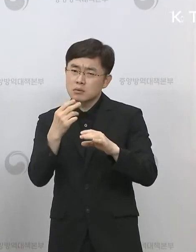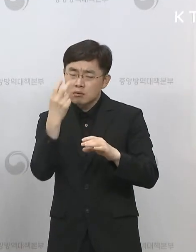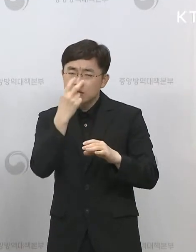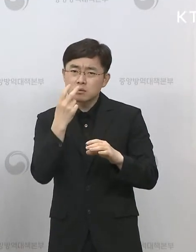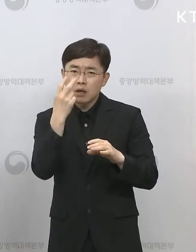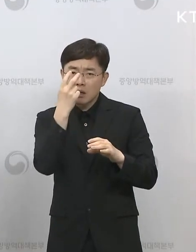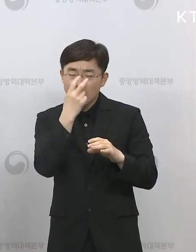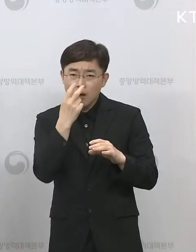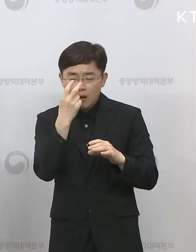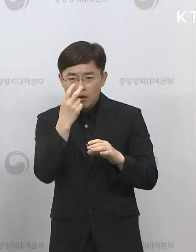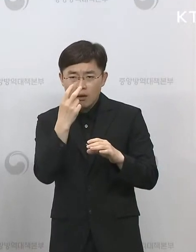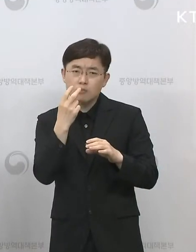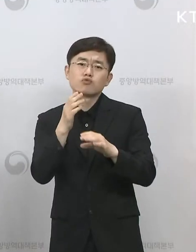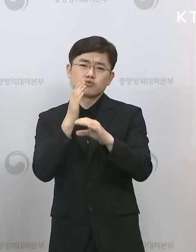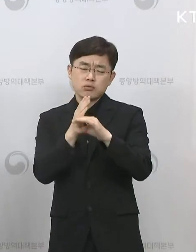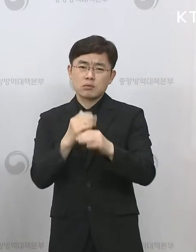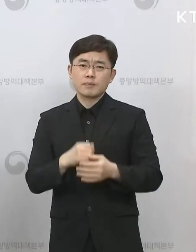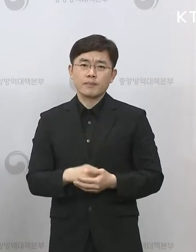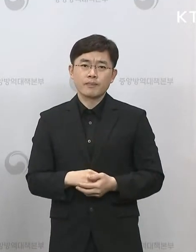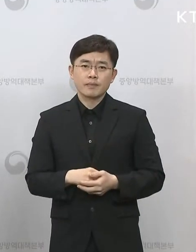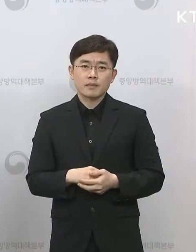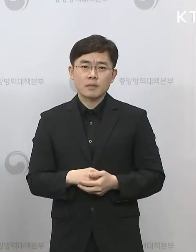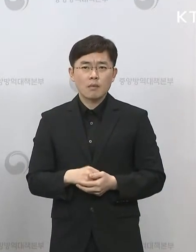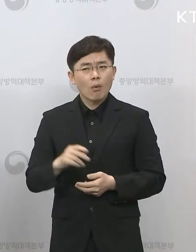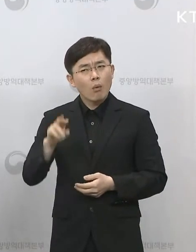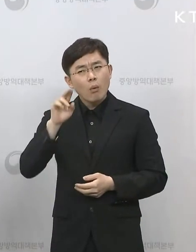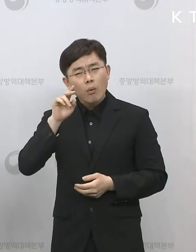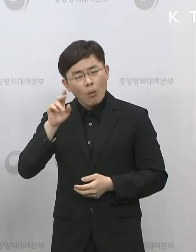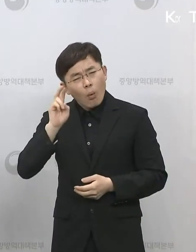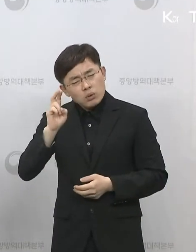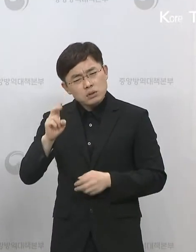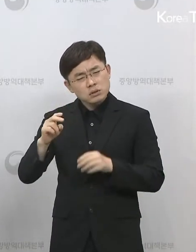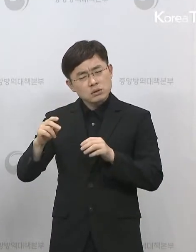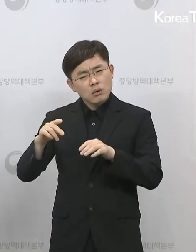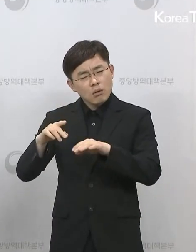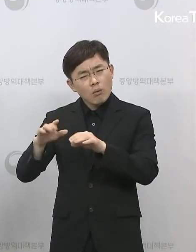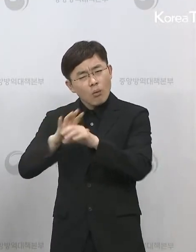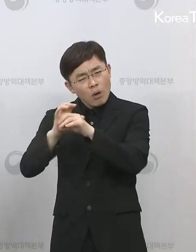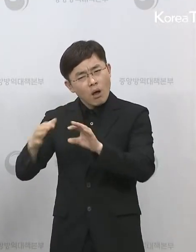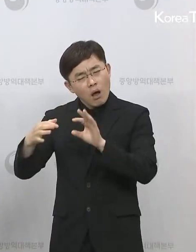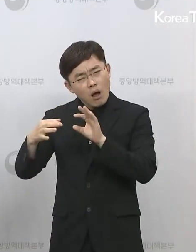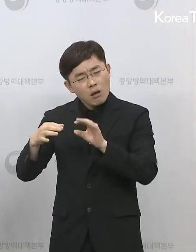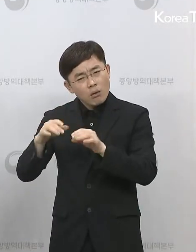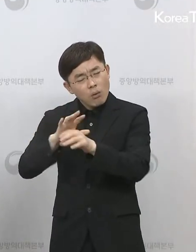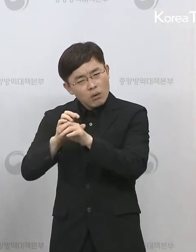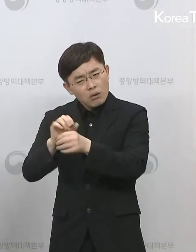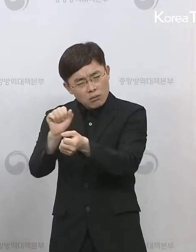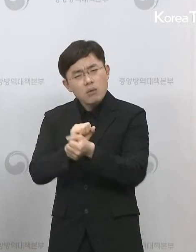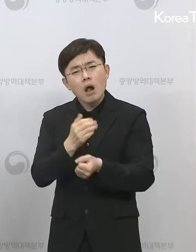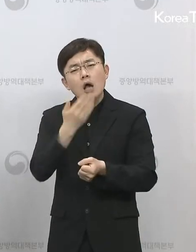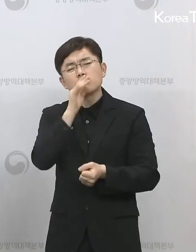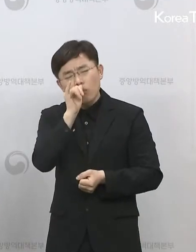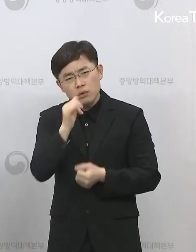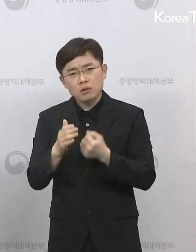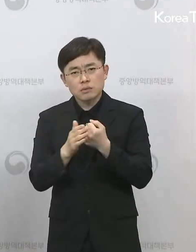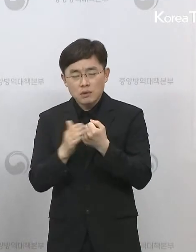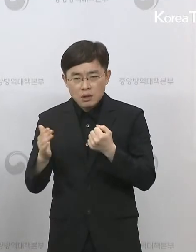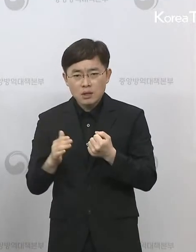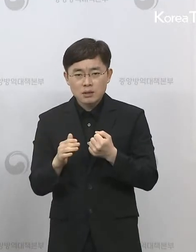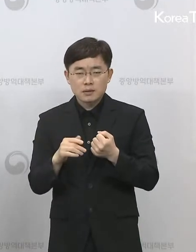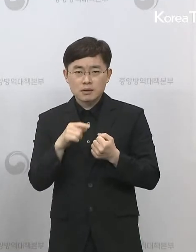배제하지 않는 것으로 판단을 하고 있습니다. 필리핀 방문역이 우리